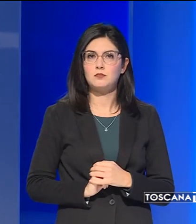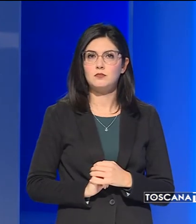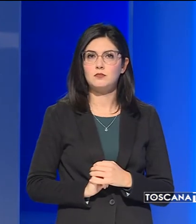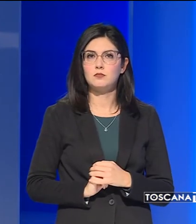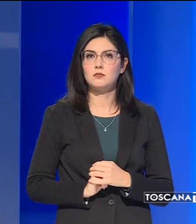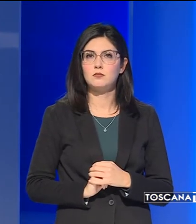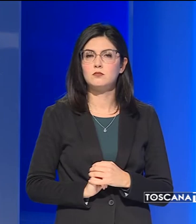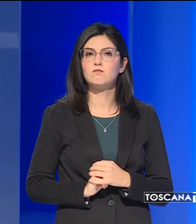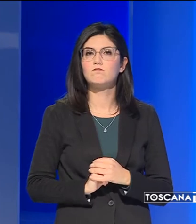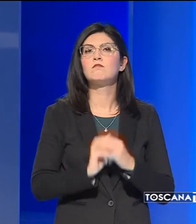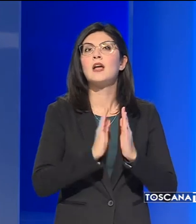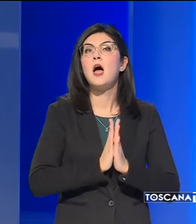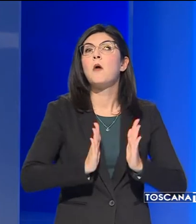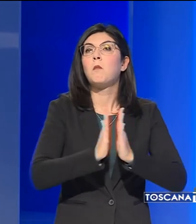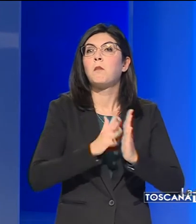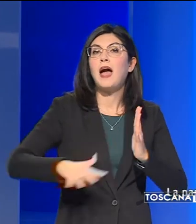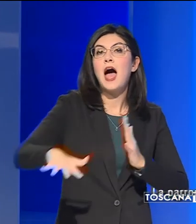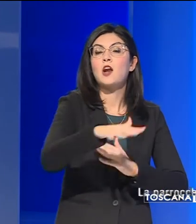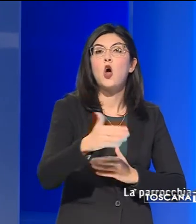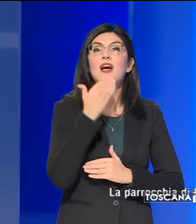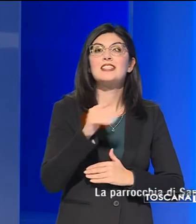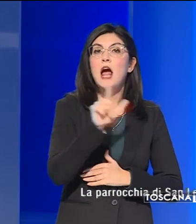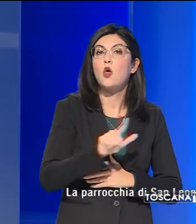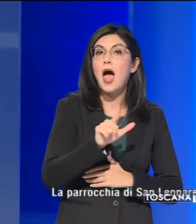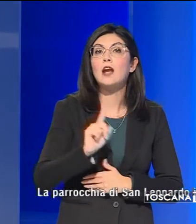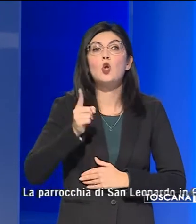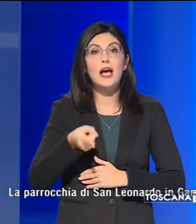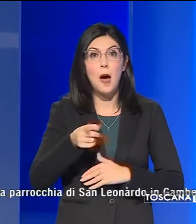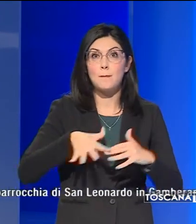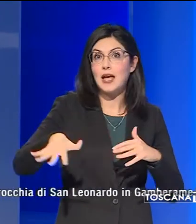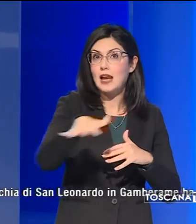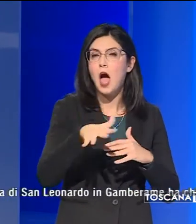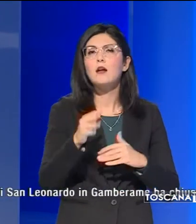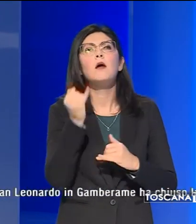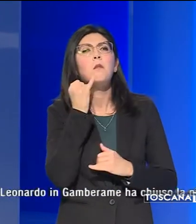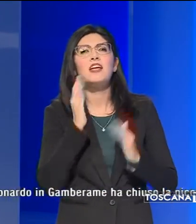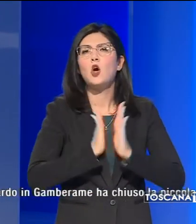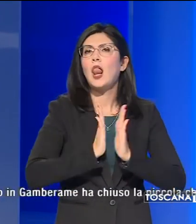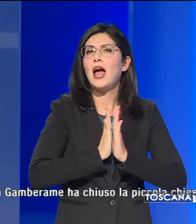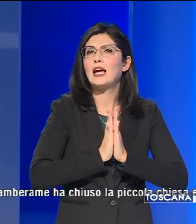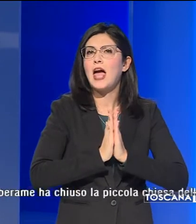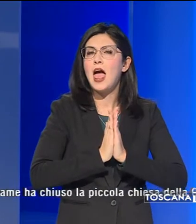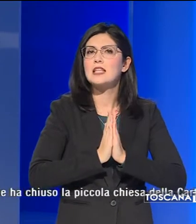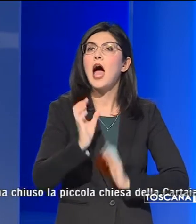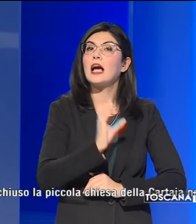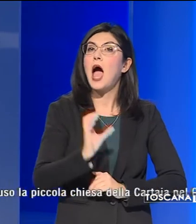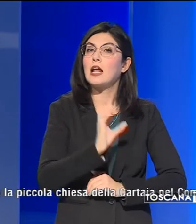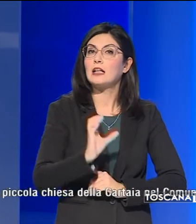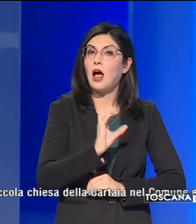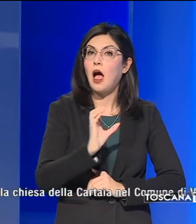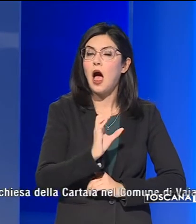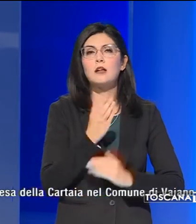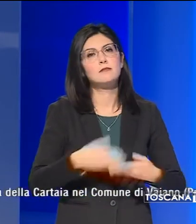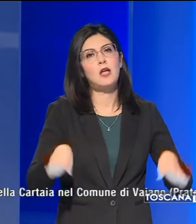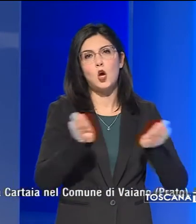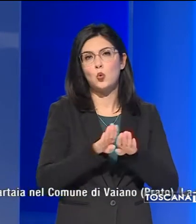La parrocchia di San Leonardo in Gamberame ha chiuso la piccola chiesa della Cartaia nel comune di